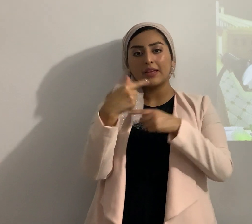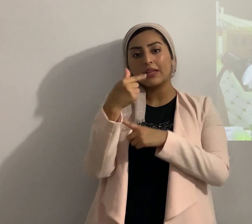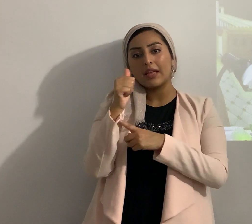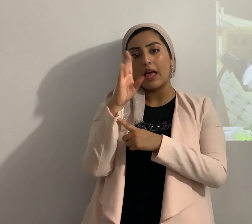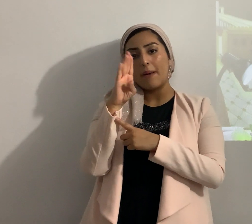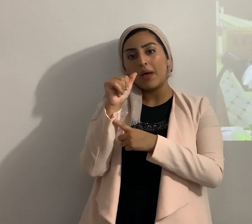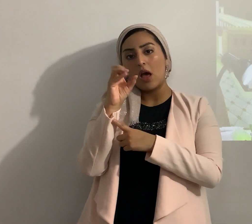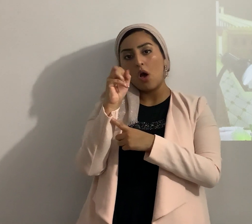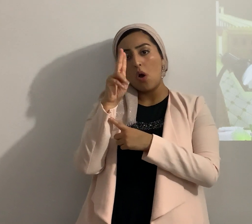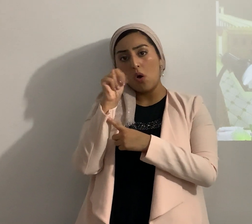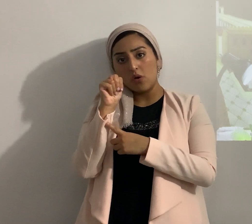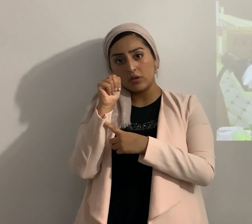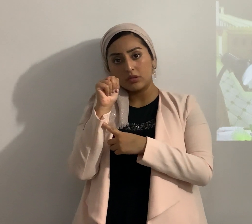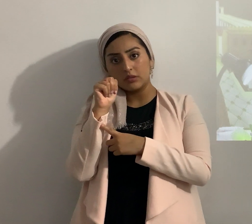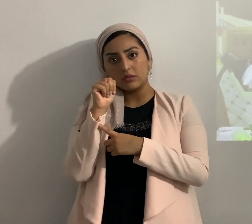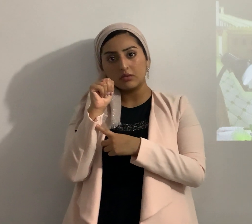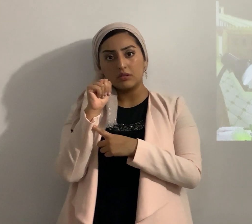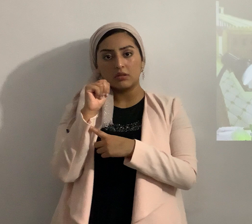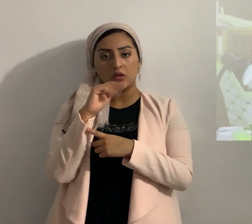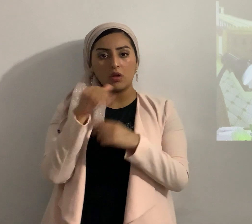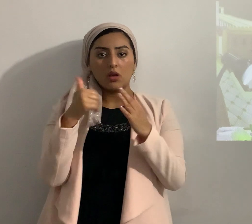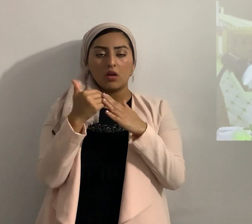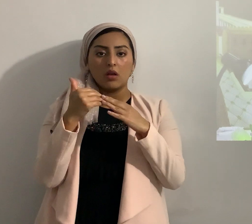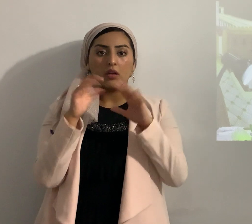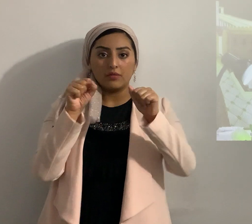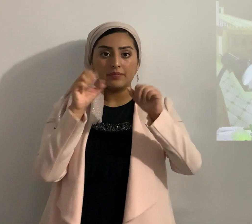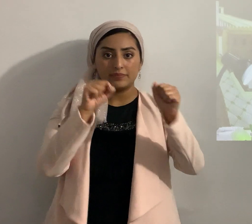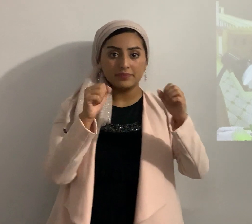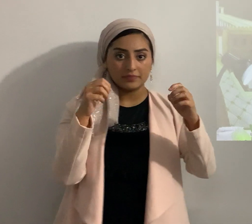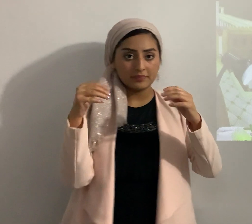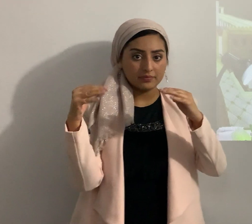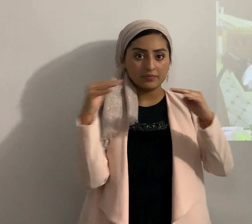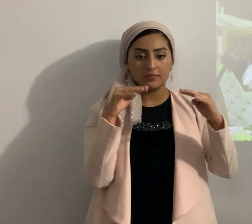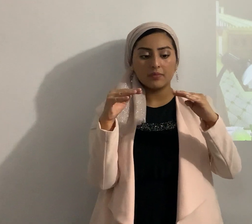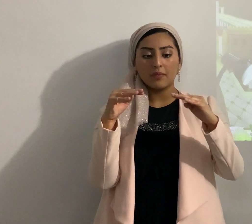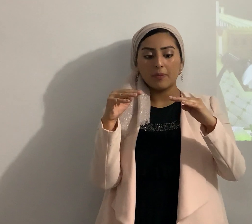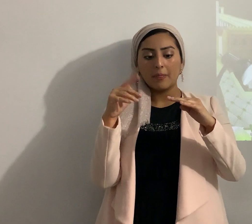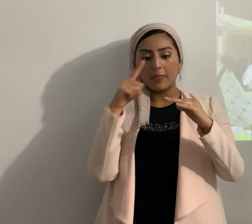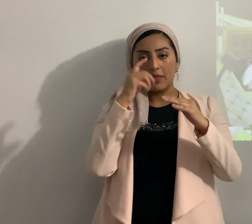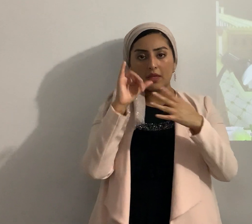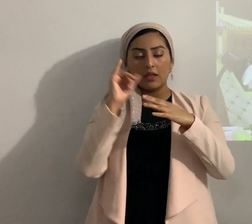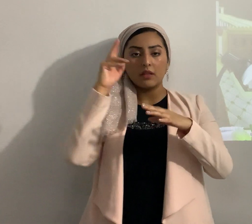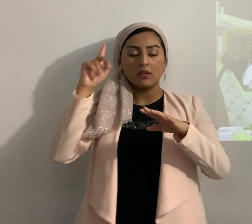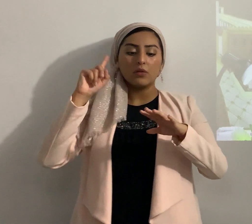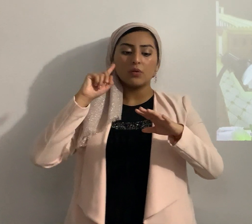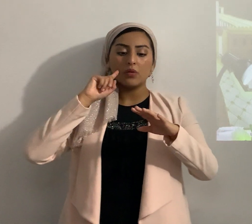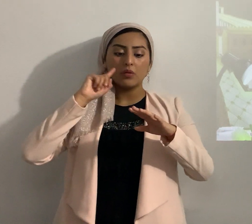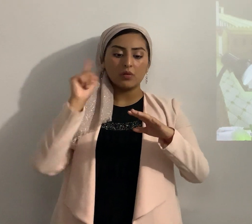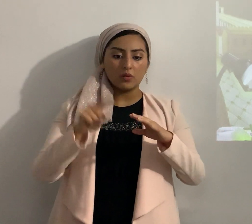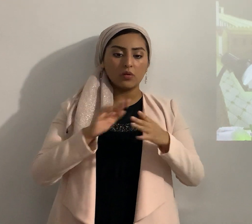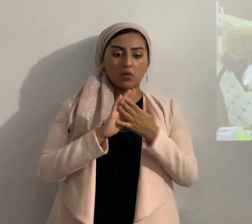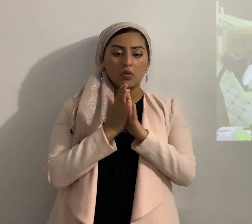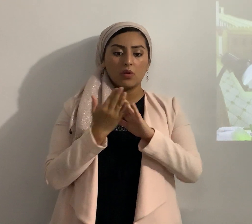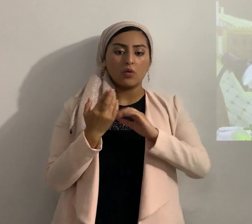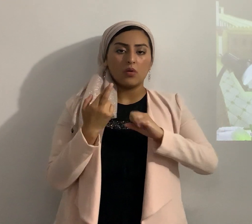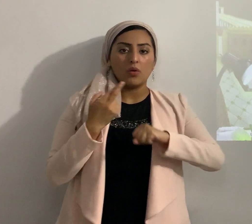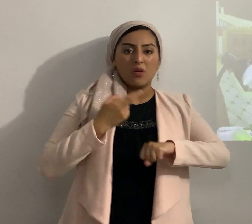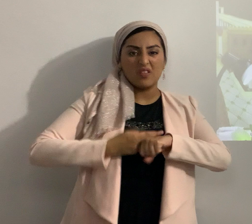lo tomaron en guerra porque esto vino de Yahweh que endurecía pueden subrayar